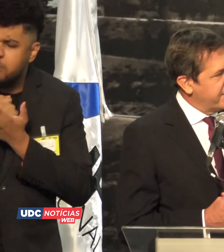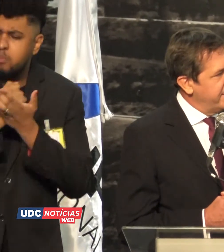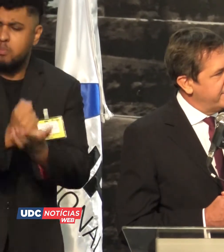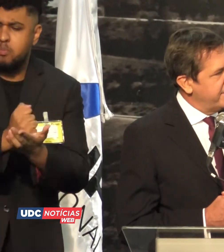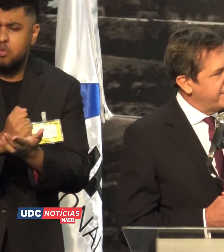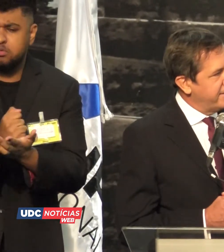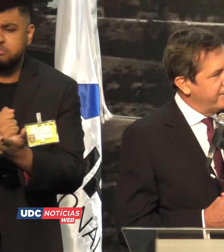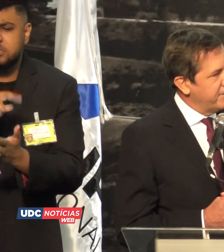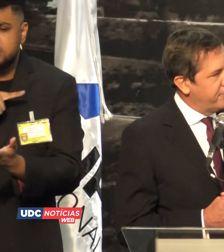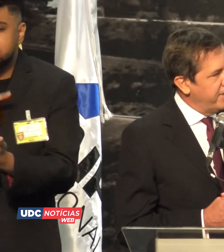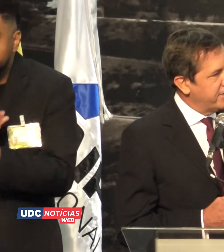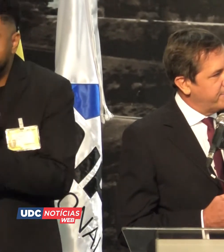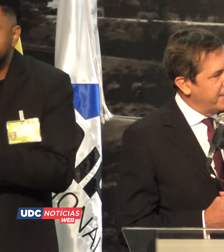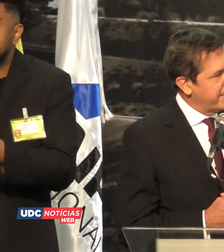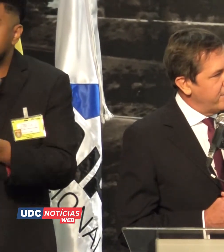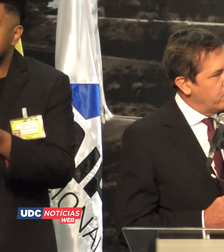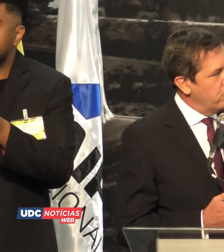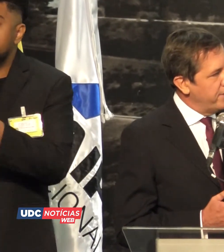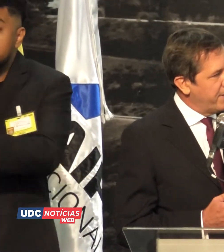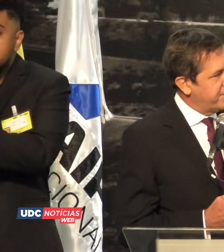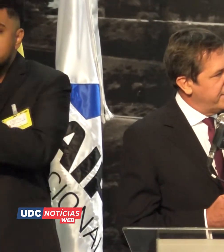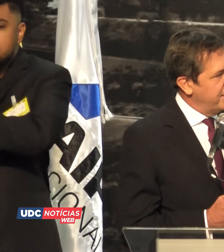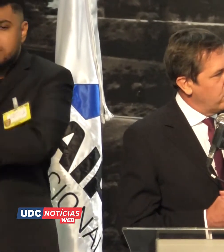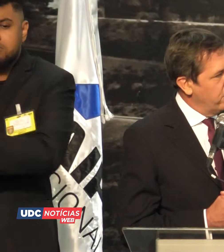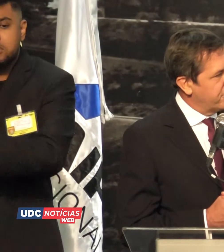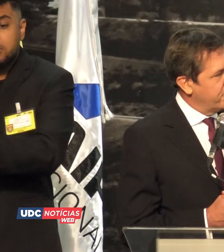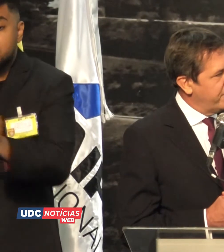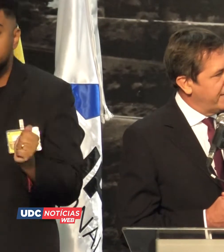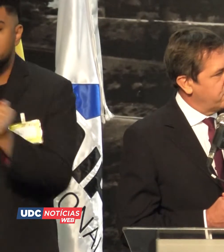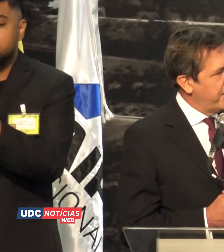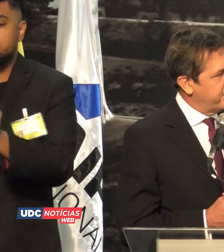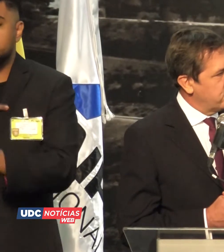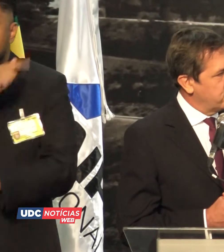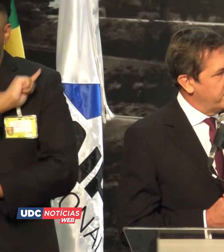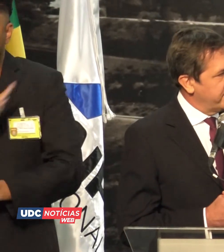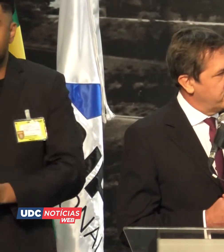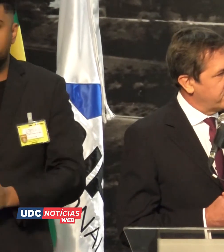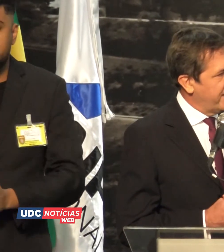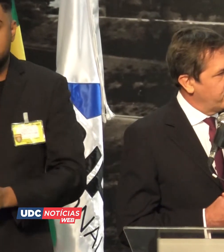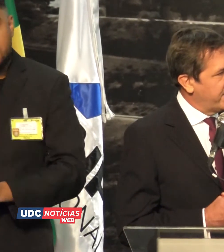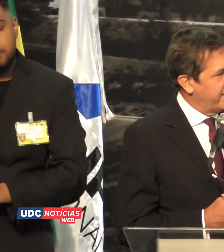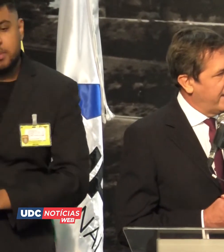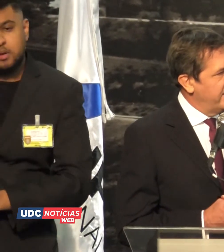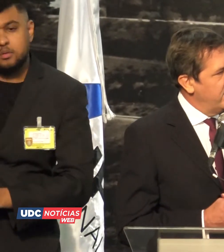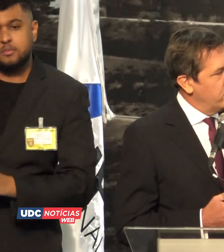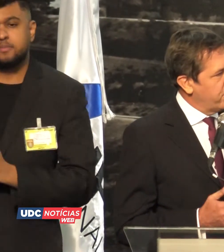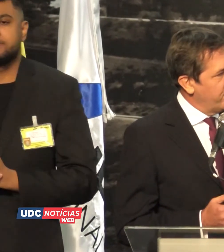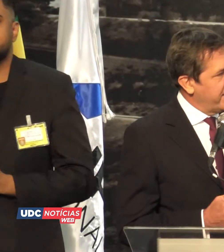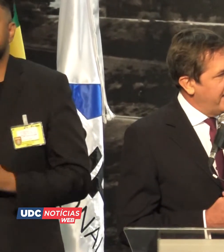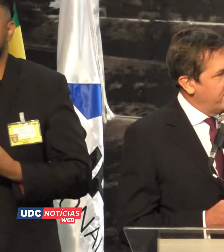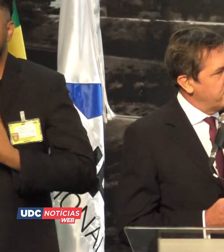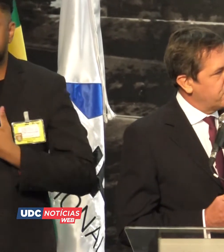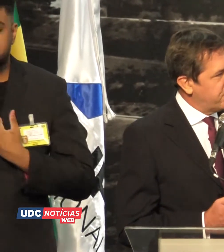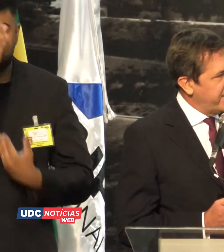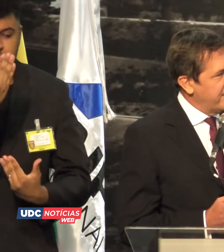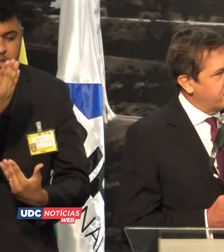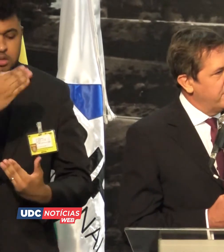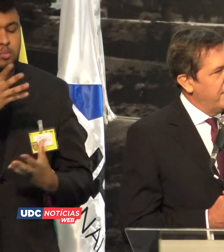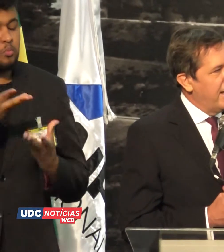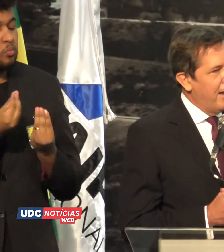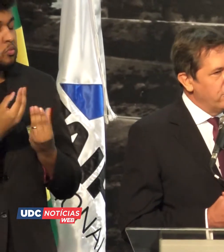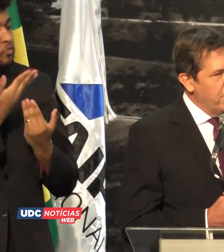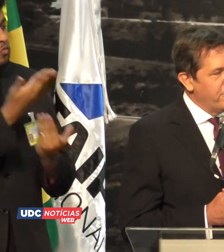essas grandes iniciativas feitas pela Itaipu em parceria com o nosso governador Adil Júnior aqui do Estado do Paraná. Muito obrigado e